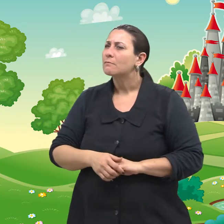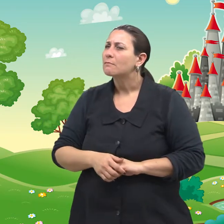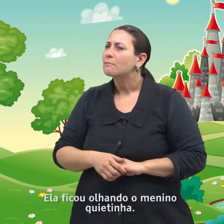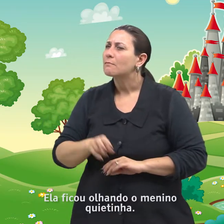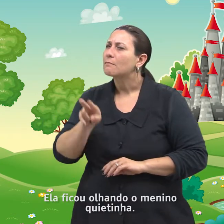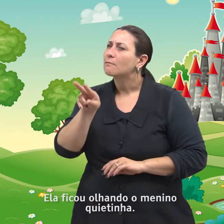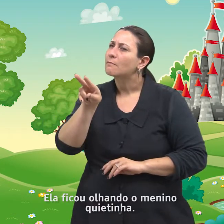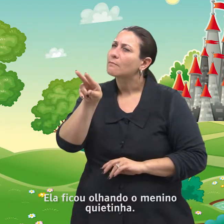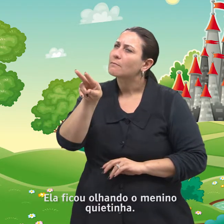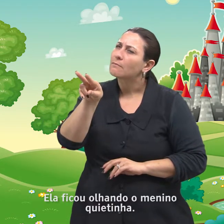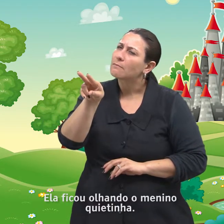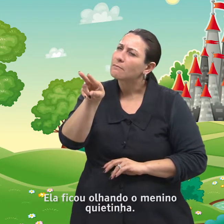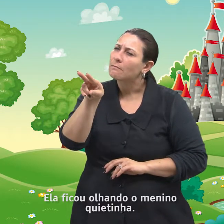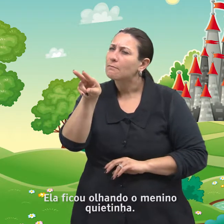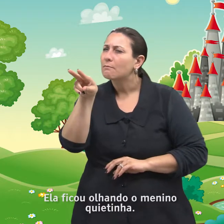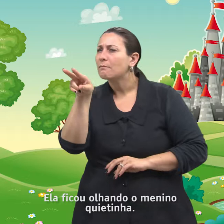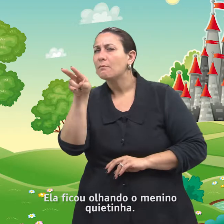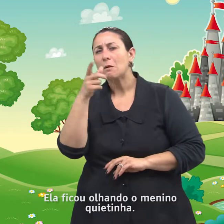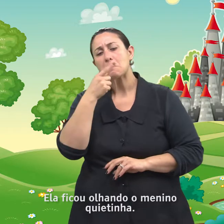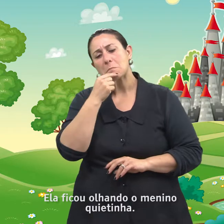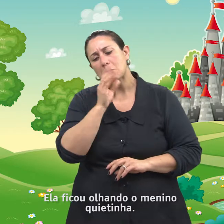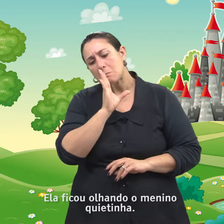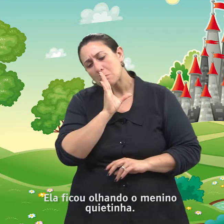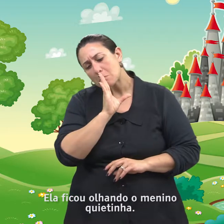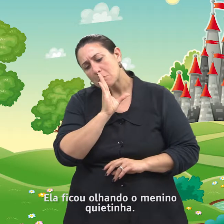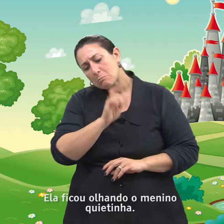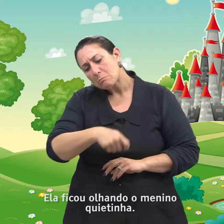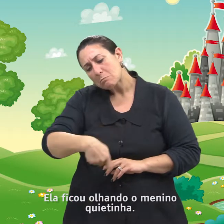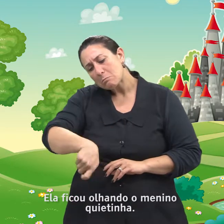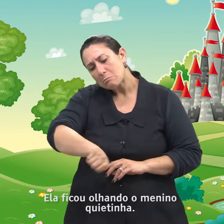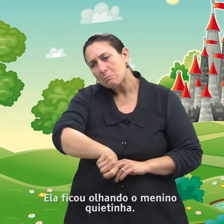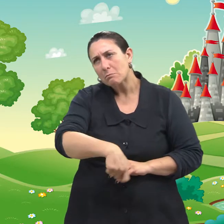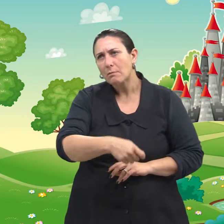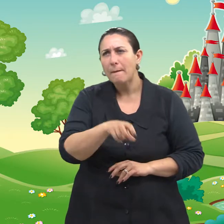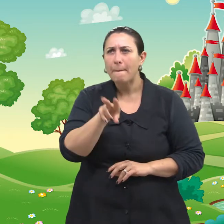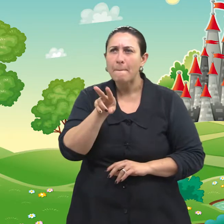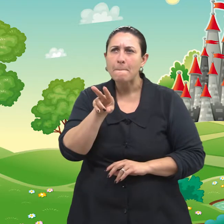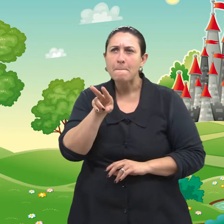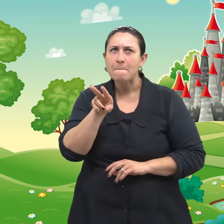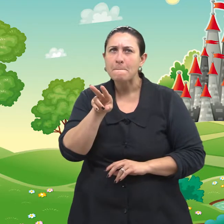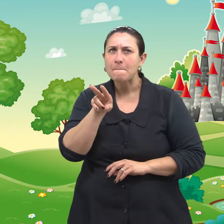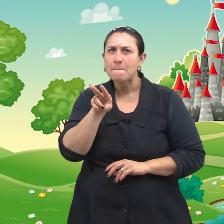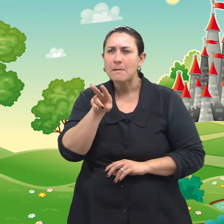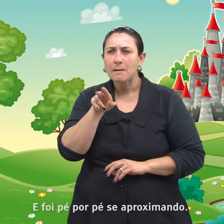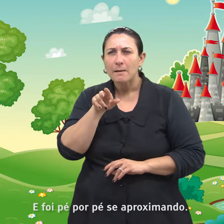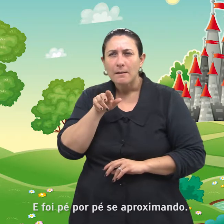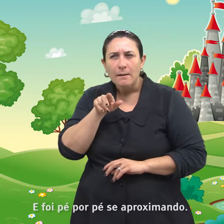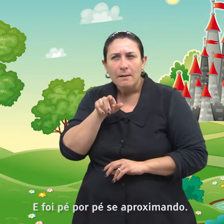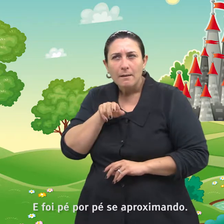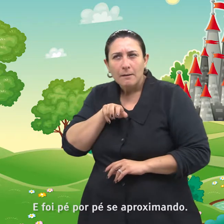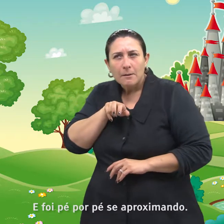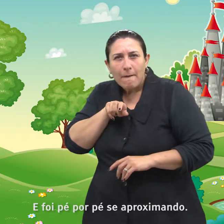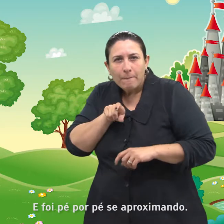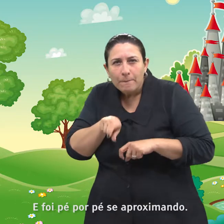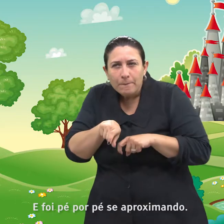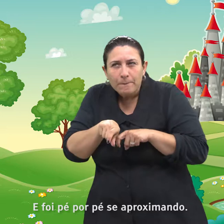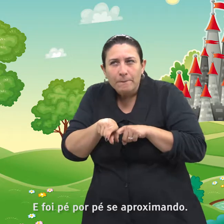Ela ficou olhando o menino quietinha e foi pé por pé se